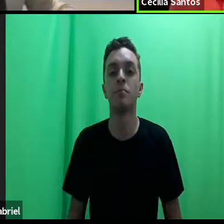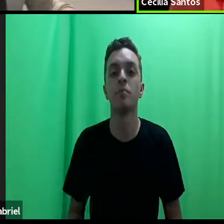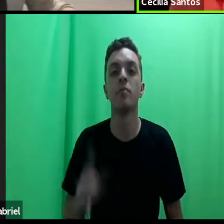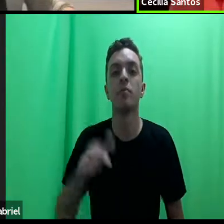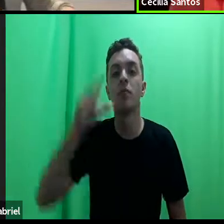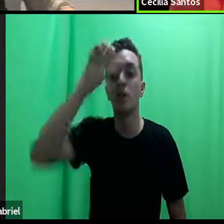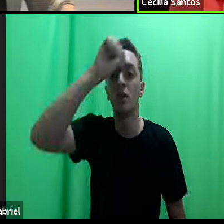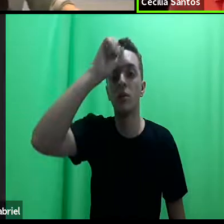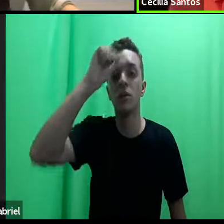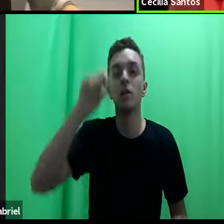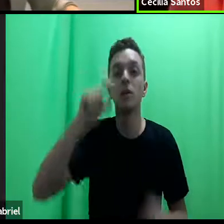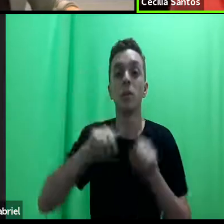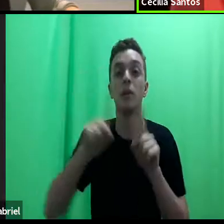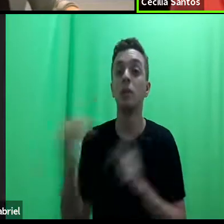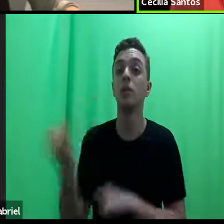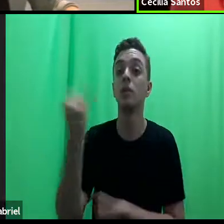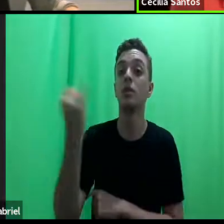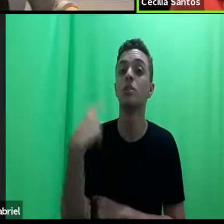mas eu acho que também é bom,